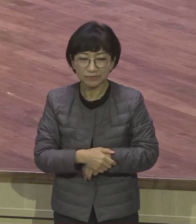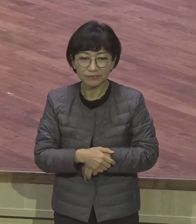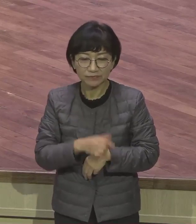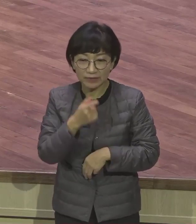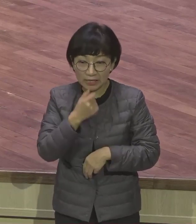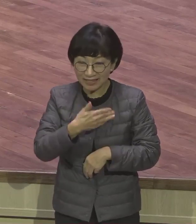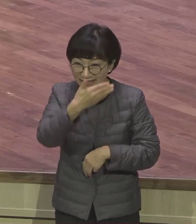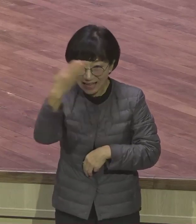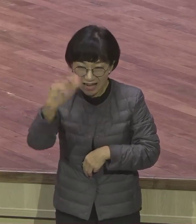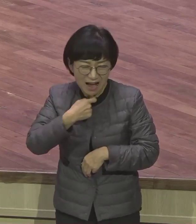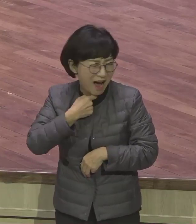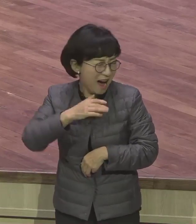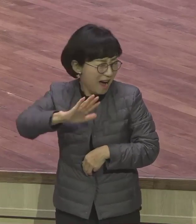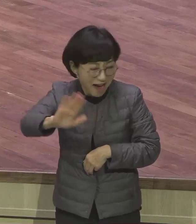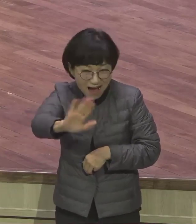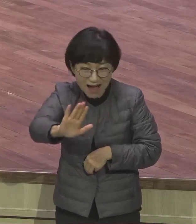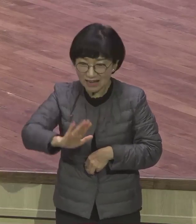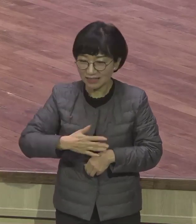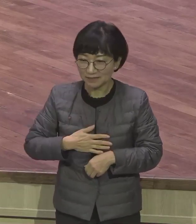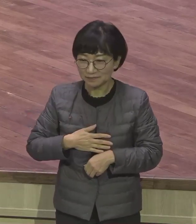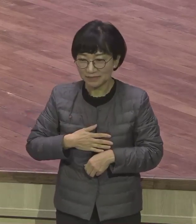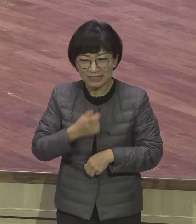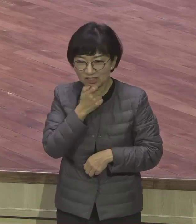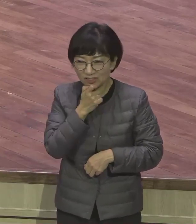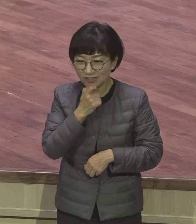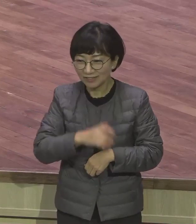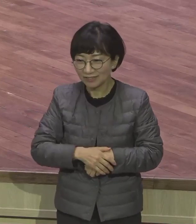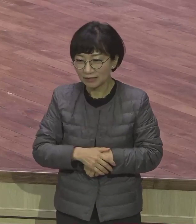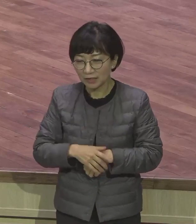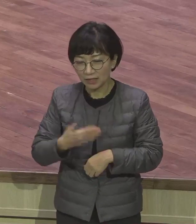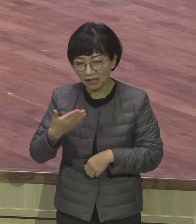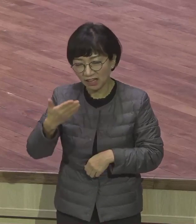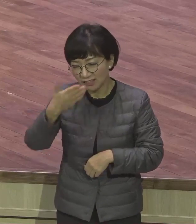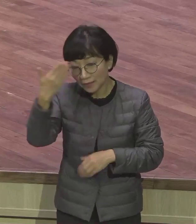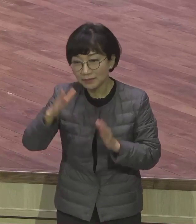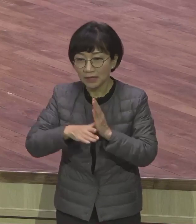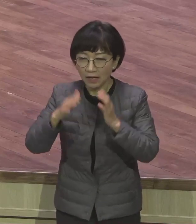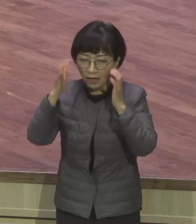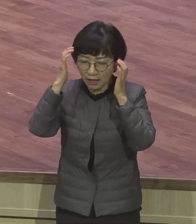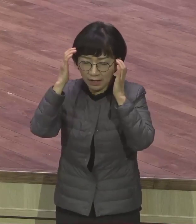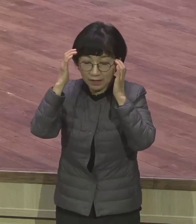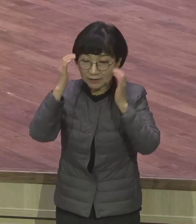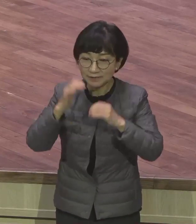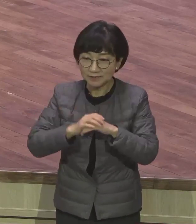다시는 돌아보고 싶습니다. 좀 더 정확하게 말하면 나는